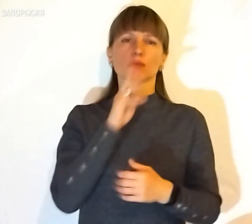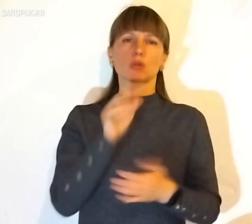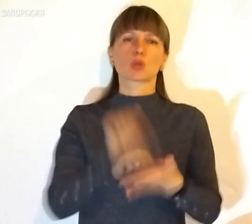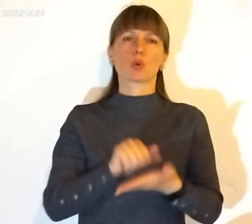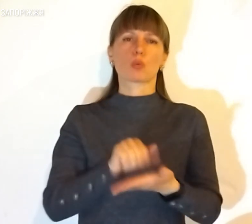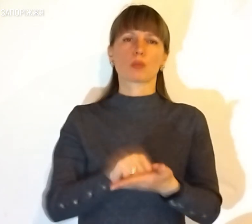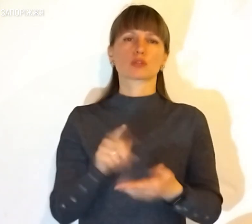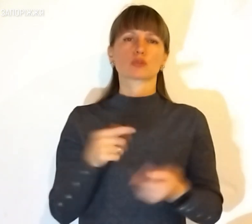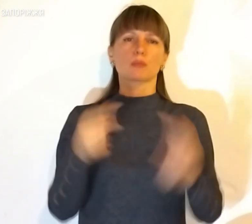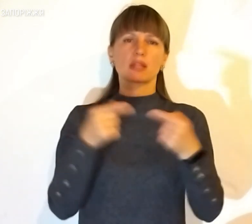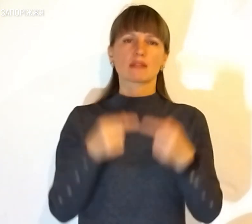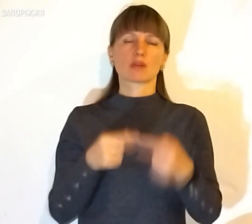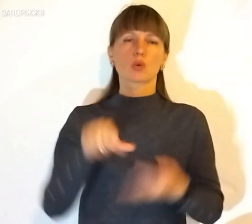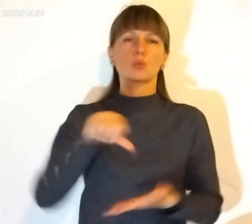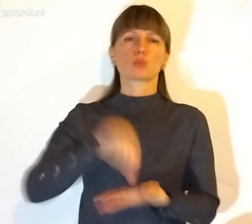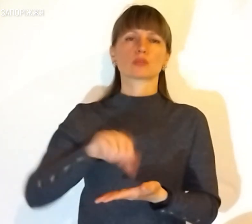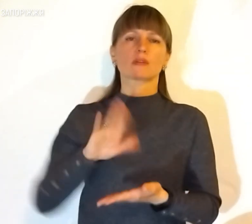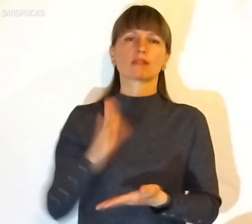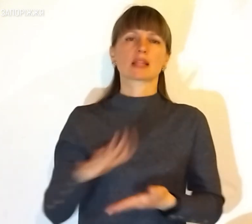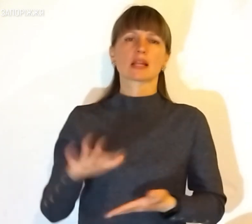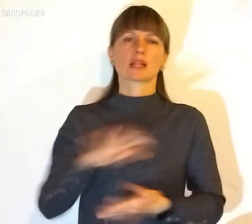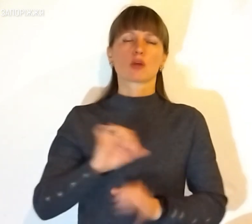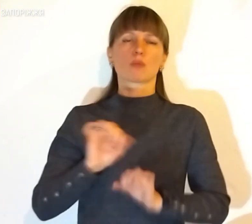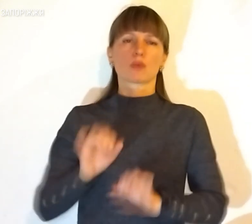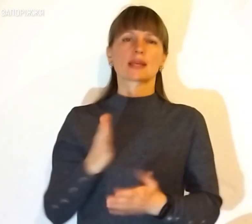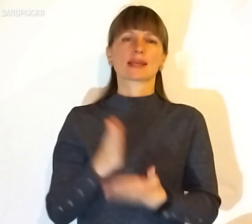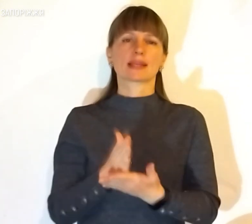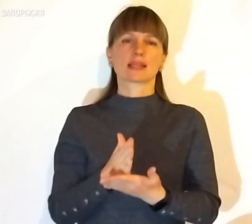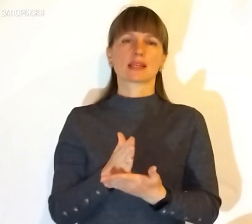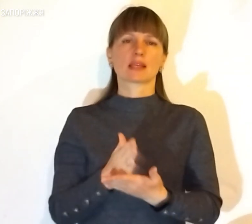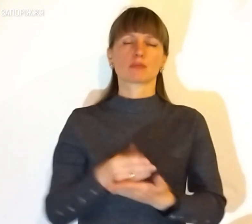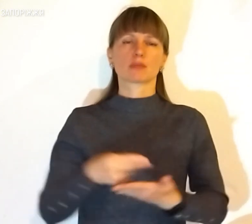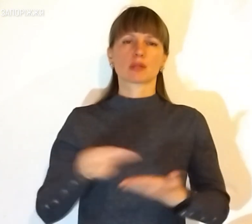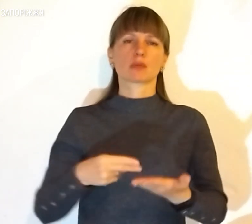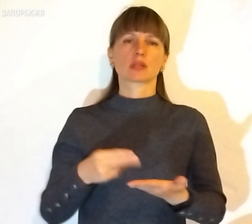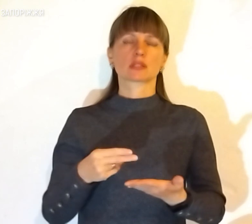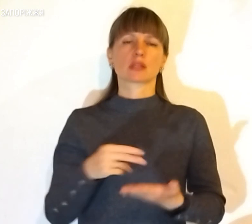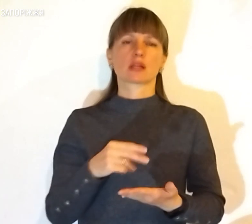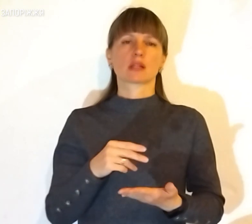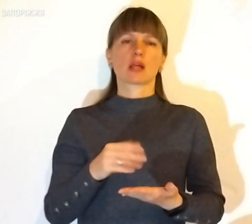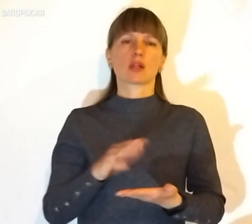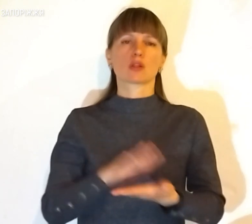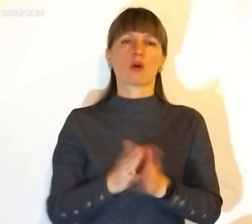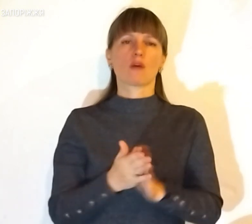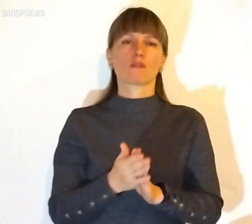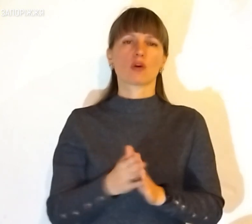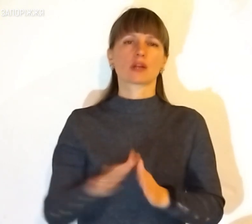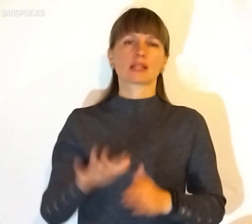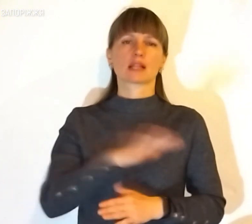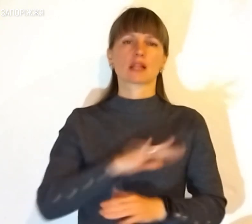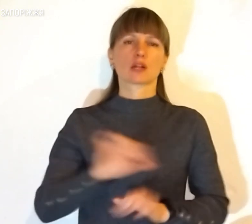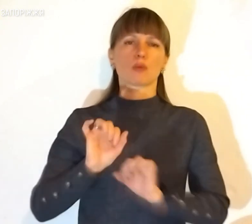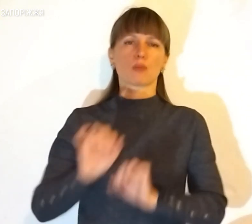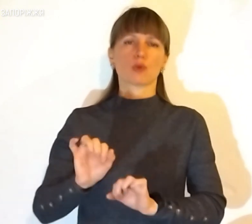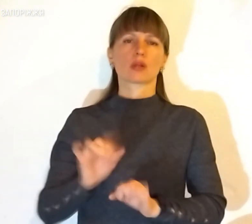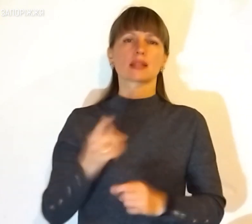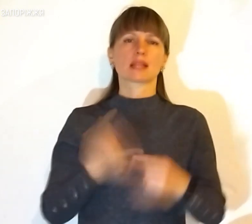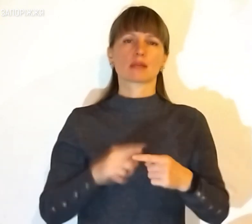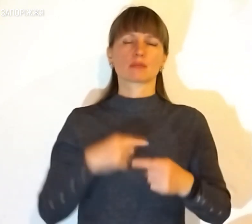Документи, що підтверджують участь в територіальній обороні, є контракт добровольця власне територіальної оборони. На цьому ми